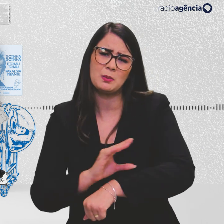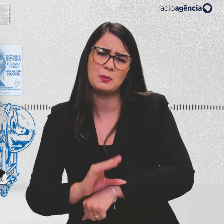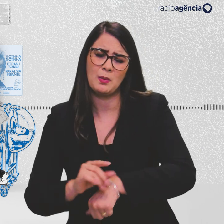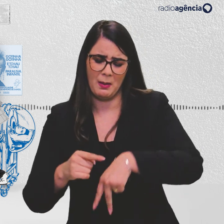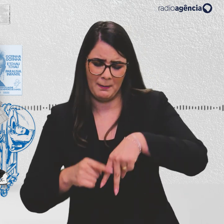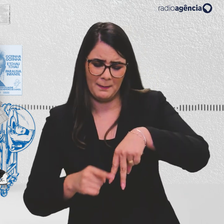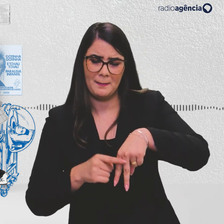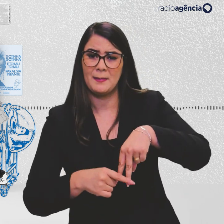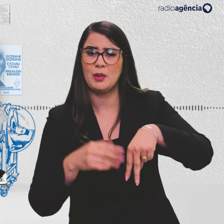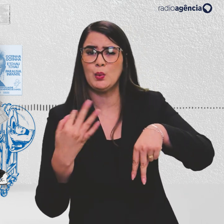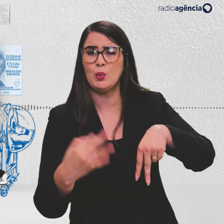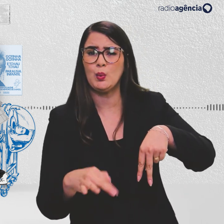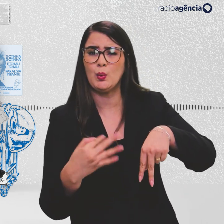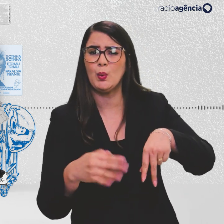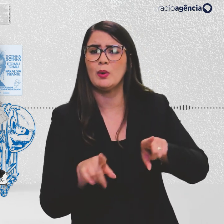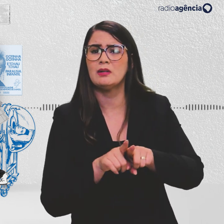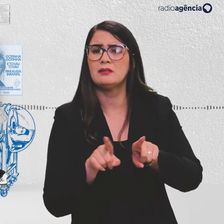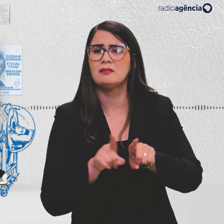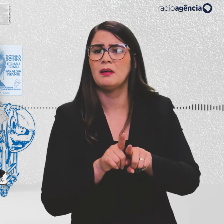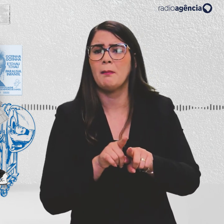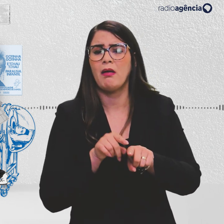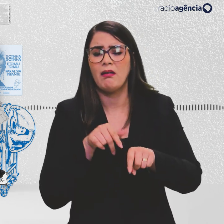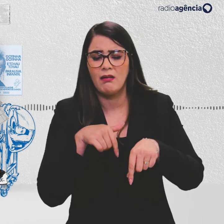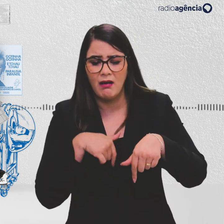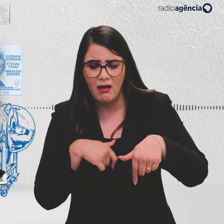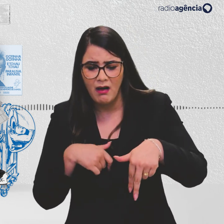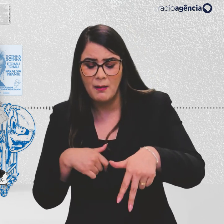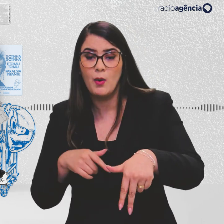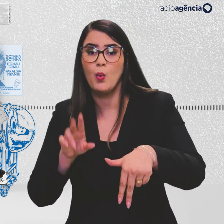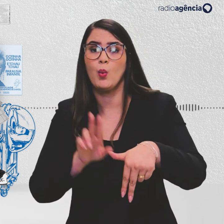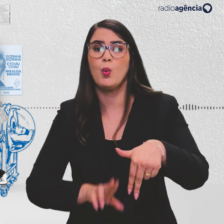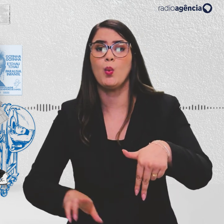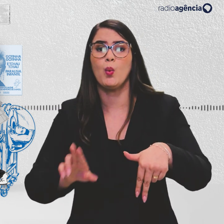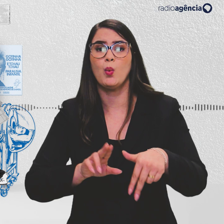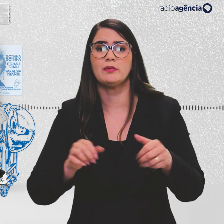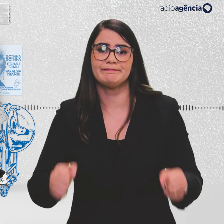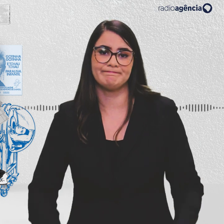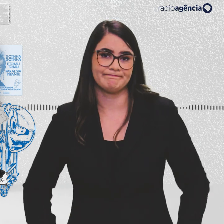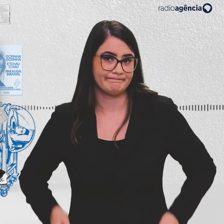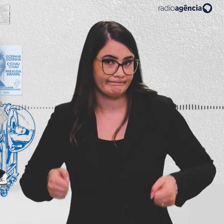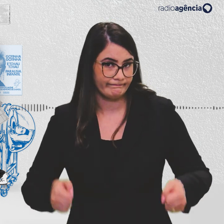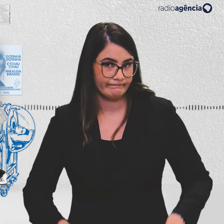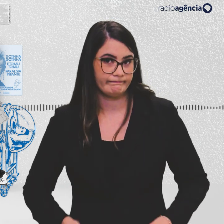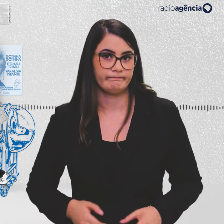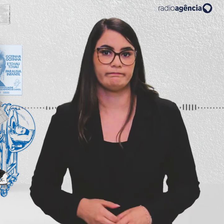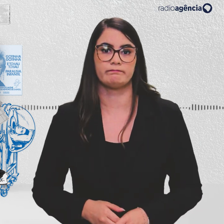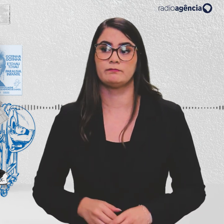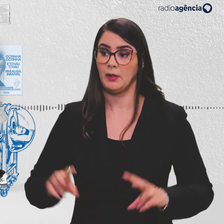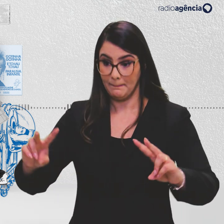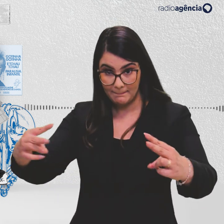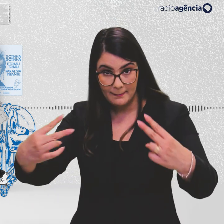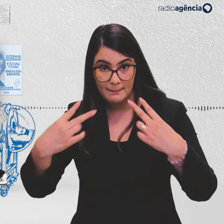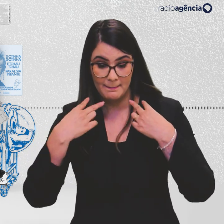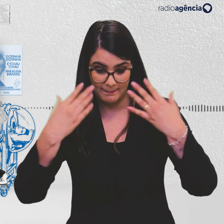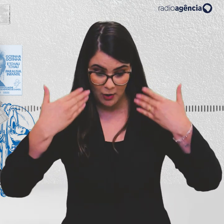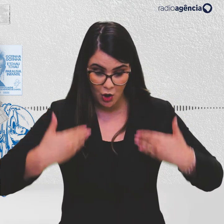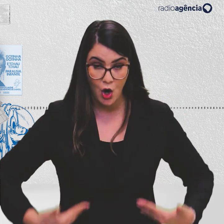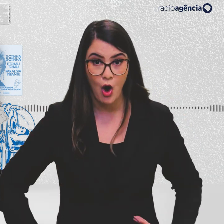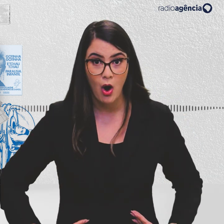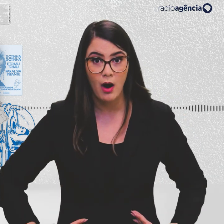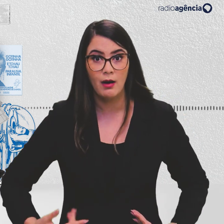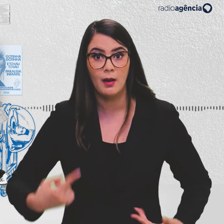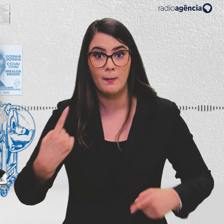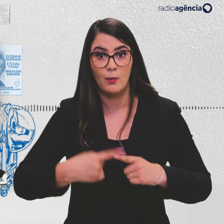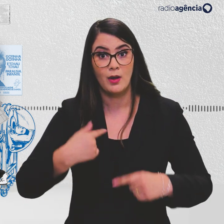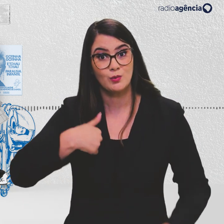pernas e até mesmo pra pequenas caminhadas, tem usado uma cadeira de rodas. Me olhem com olhos fixos,